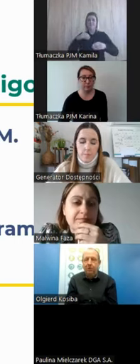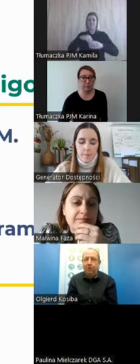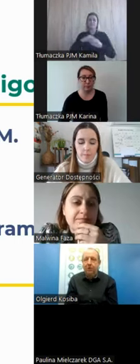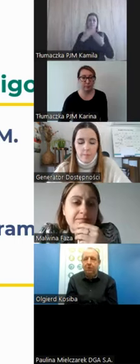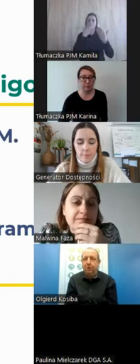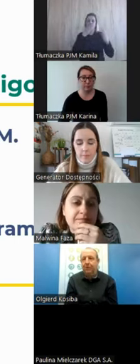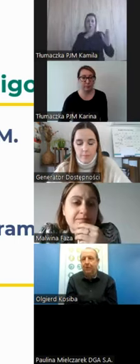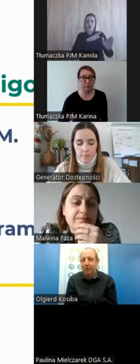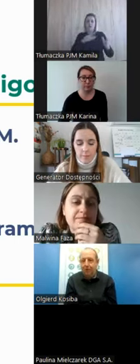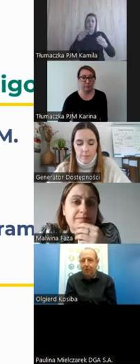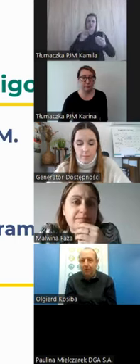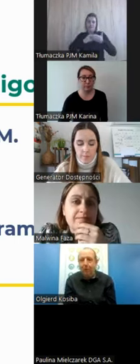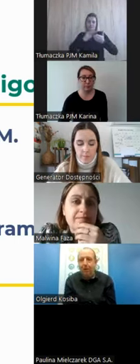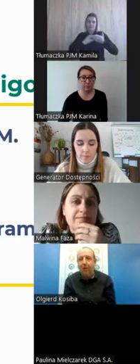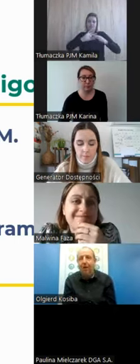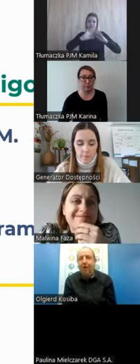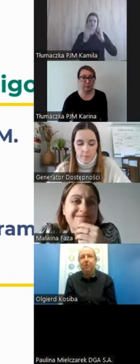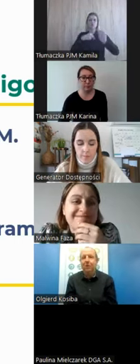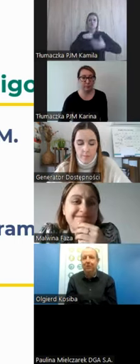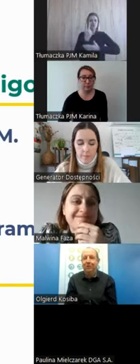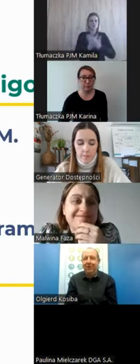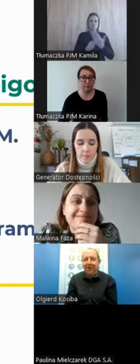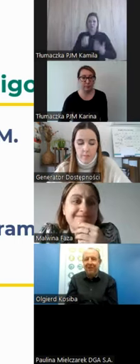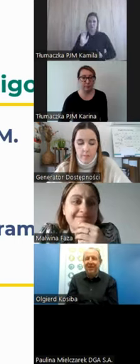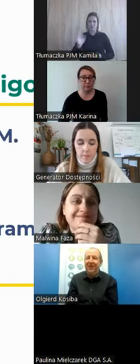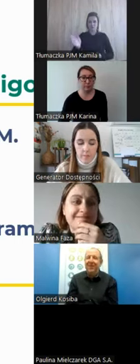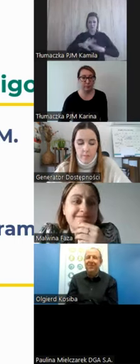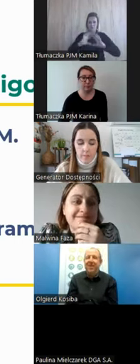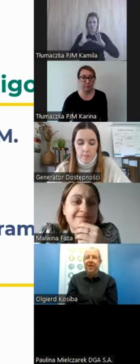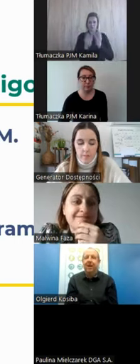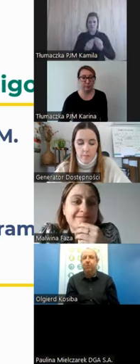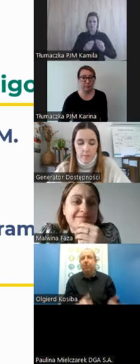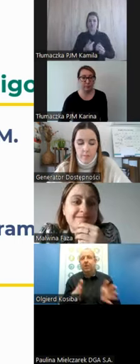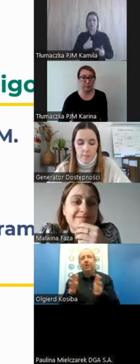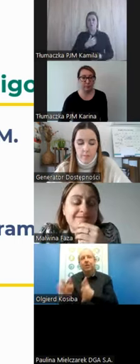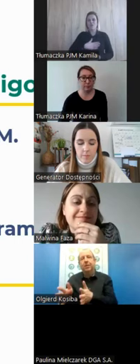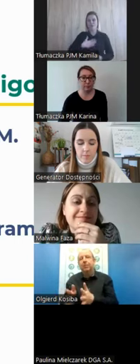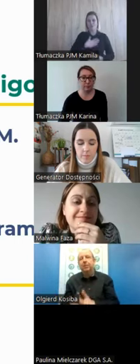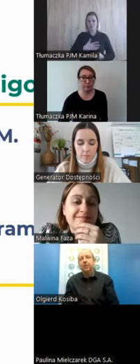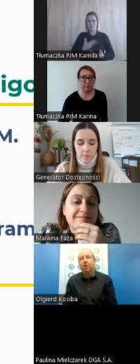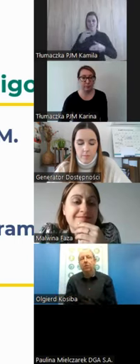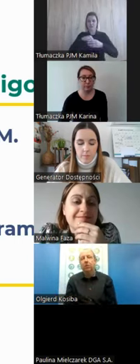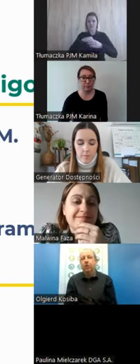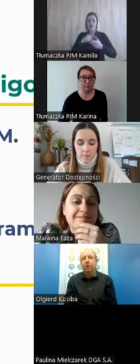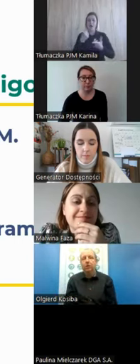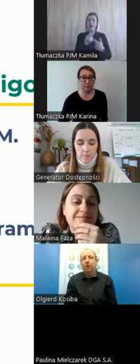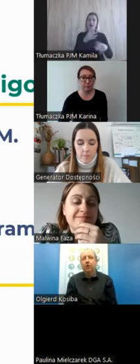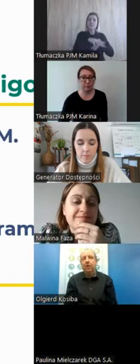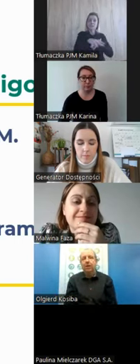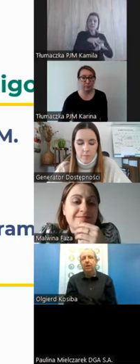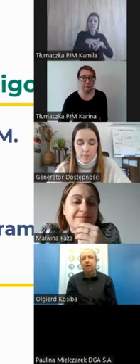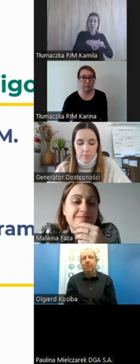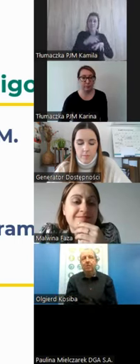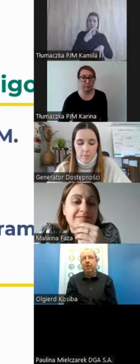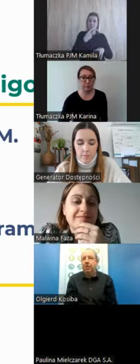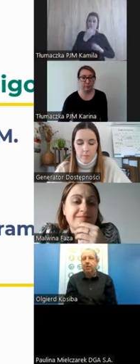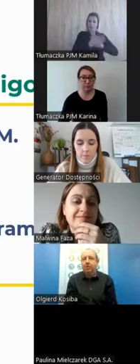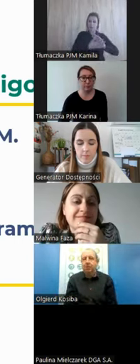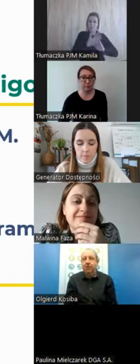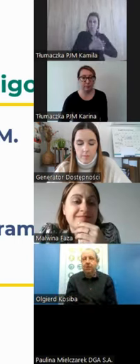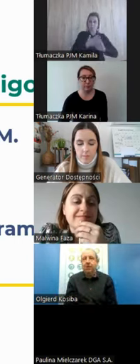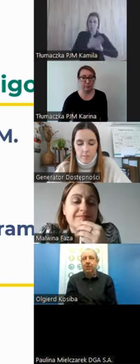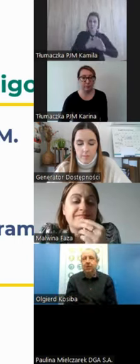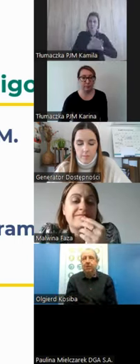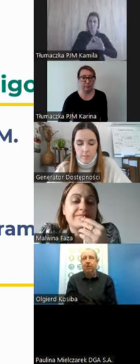czytał prezentacji, bo bardzo tego nie lubię. Myślę, że Wy też. Podczas gdy system językowo-migowy ma